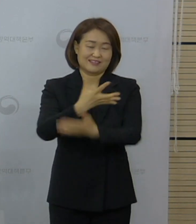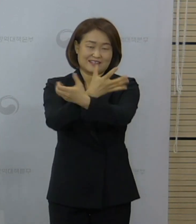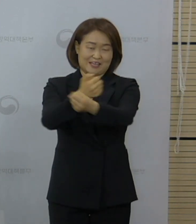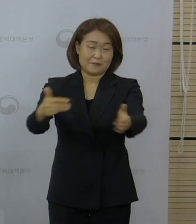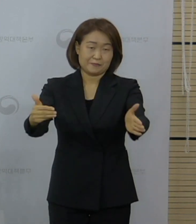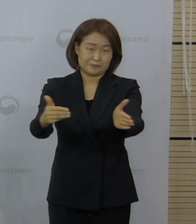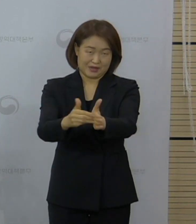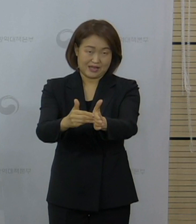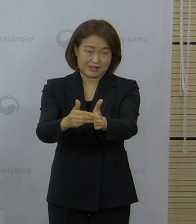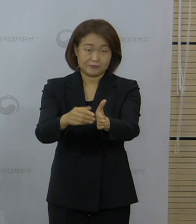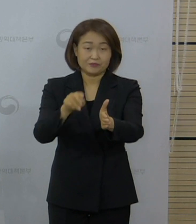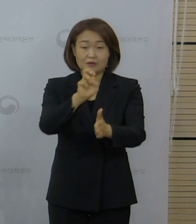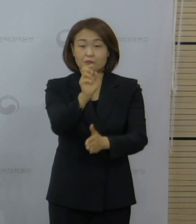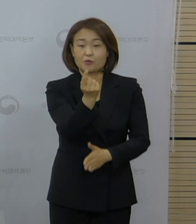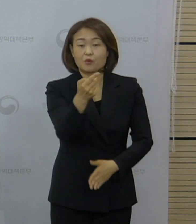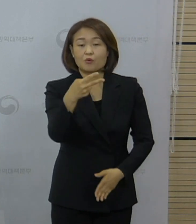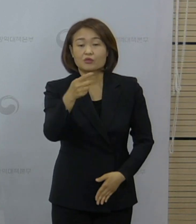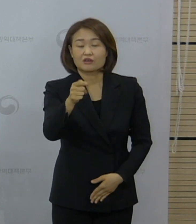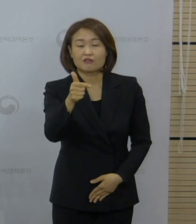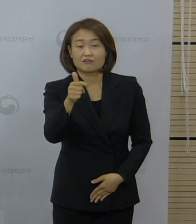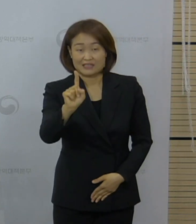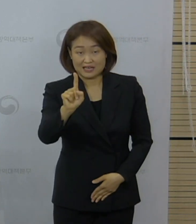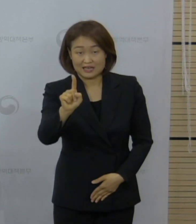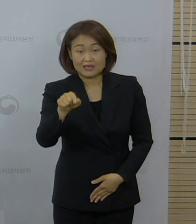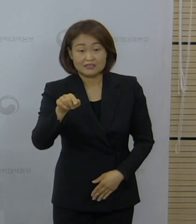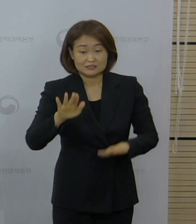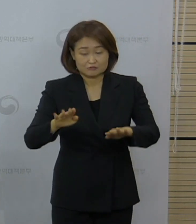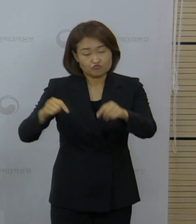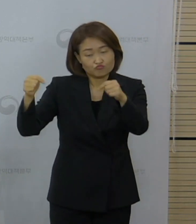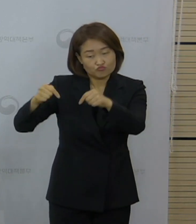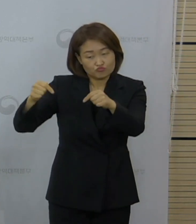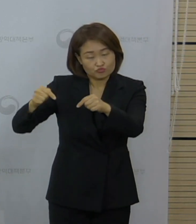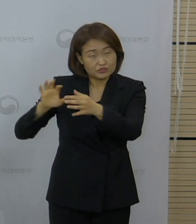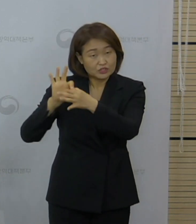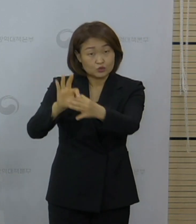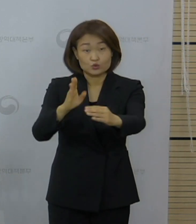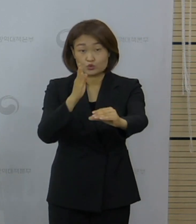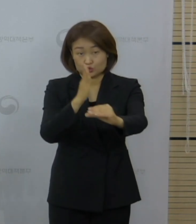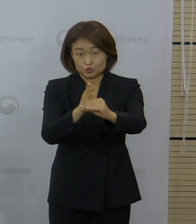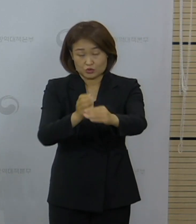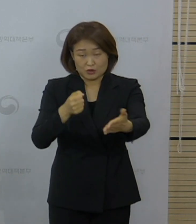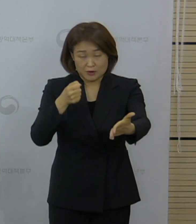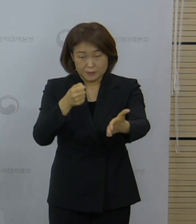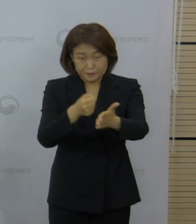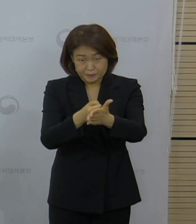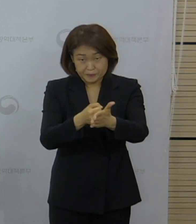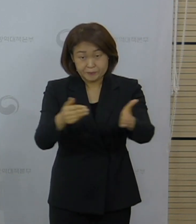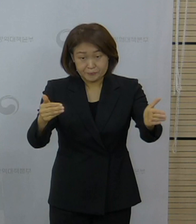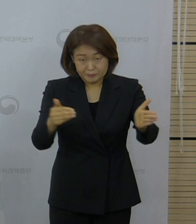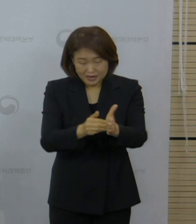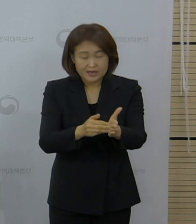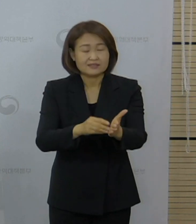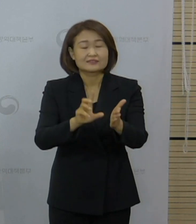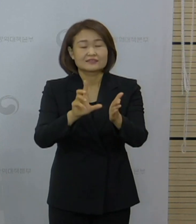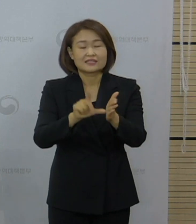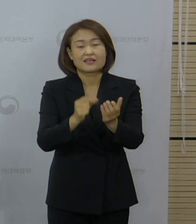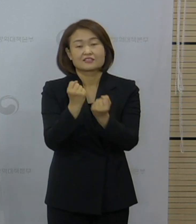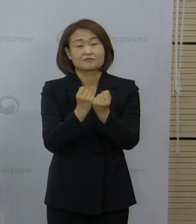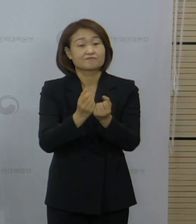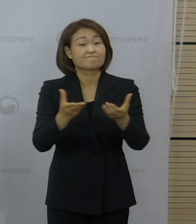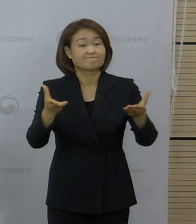모더나 백신의 공급 일정에 대해서 지속적으로 협의를 하고 있습니다. 확정되는 대로 추가적으로 말씀드리도록 하겠습니다.